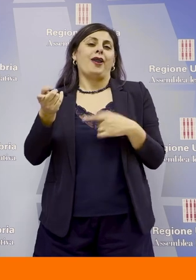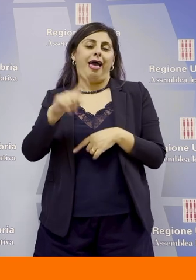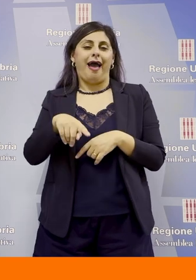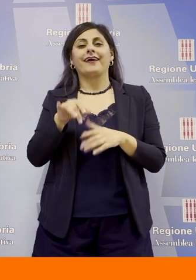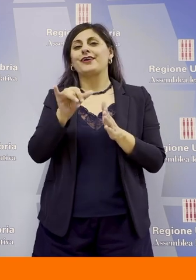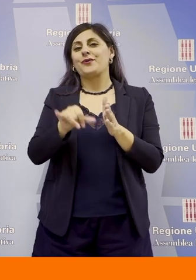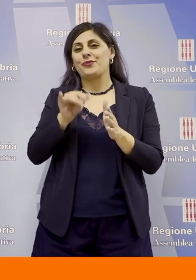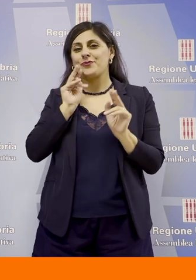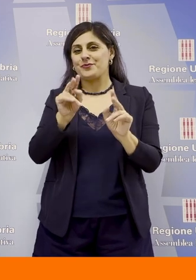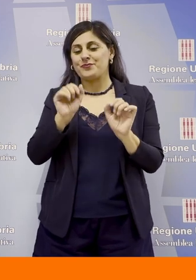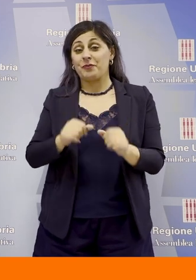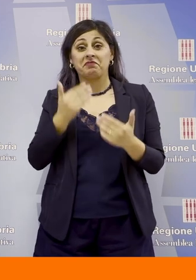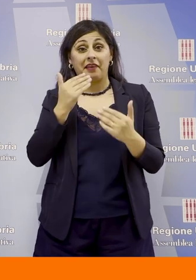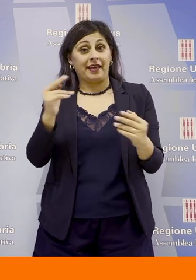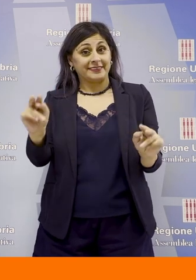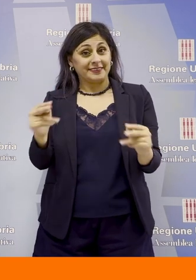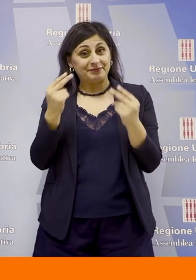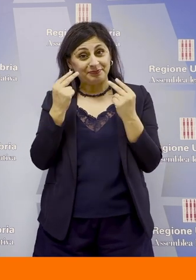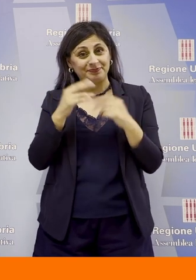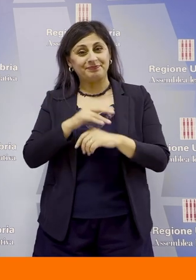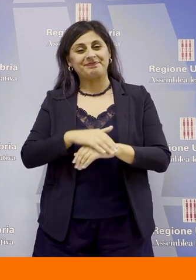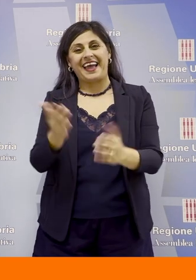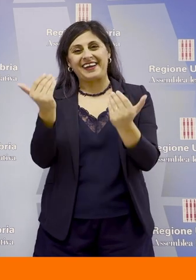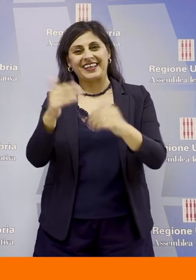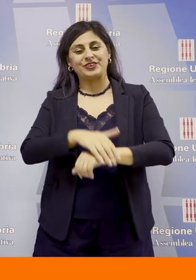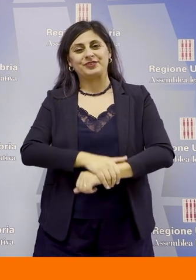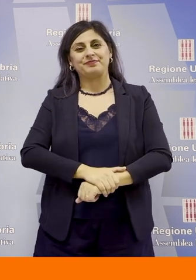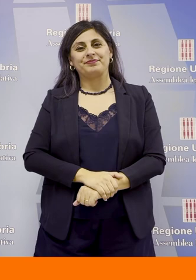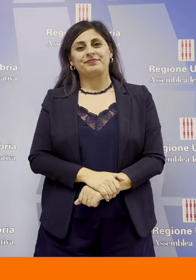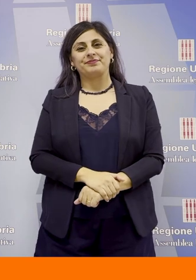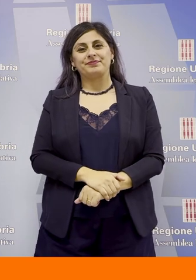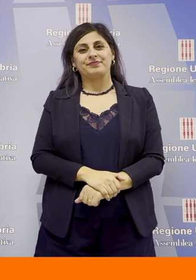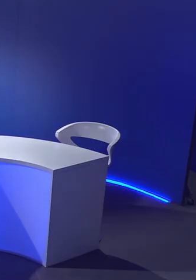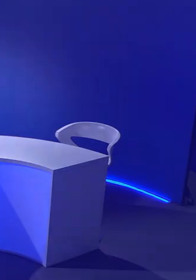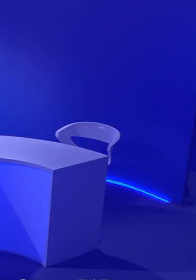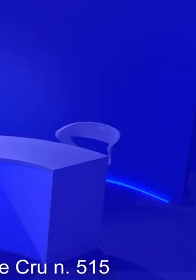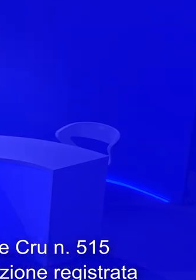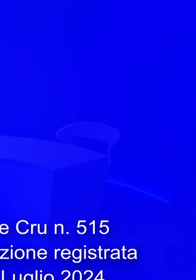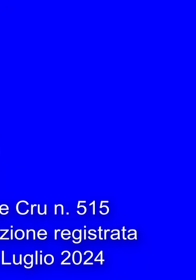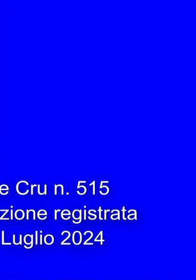anche su Youtube grazie per la vostra attenzione arrivederci grazie